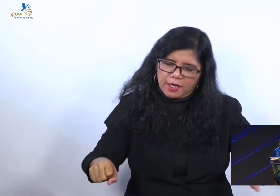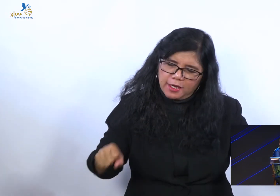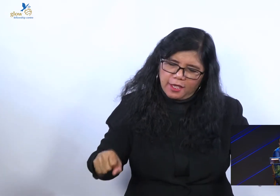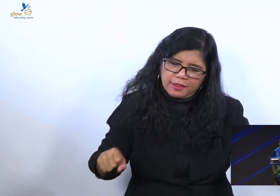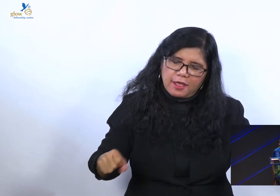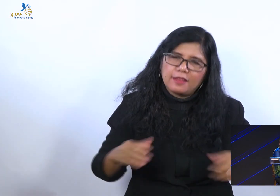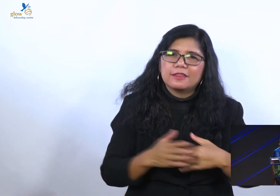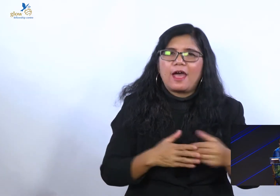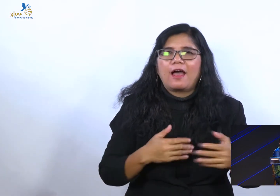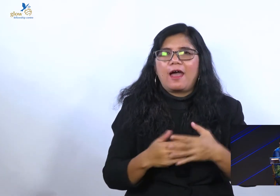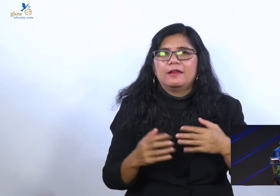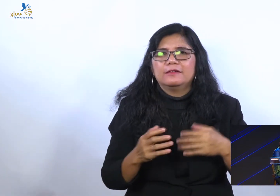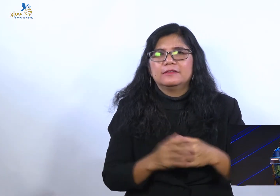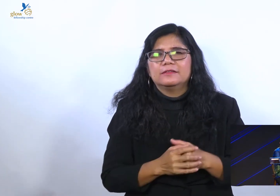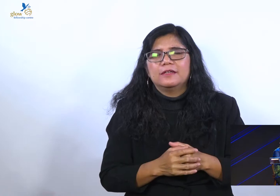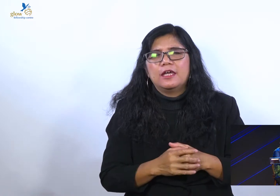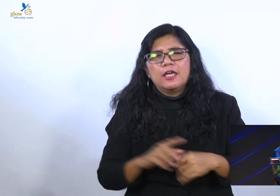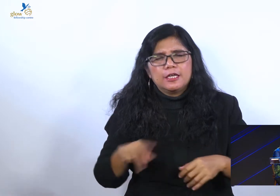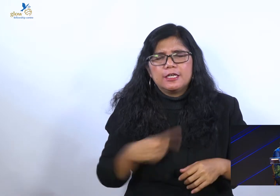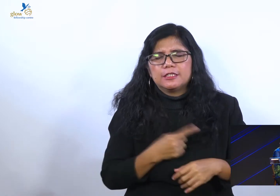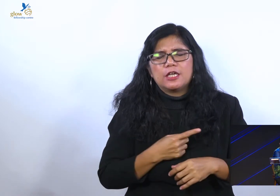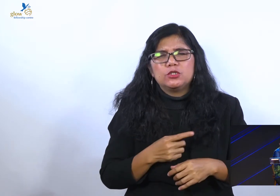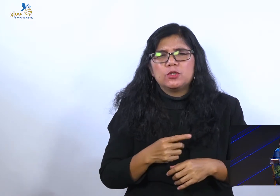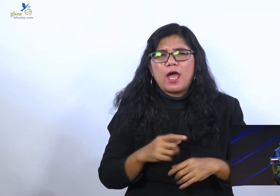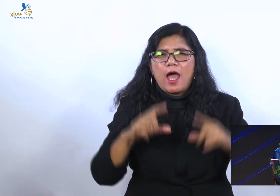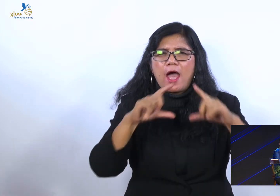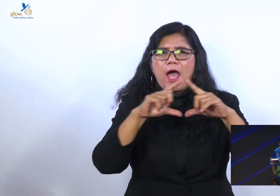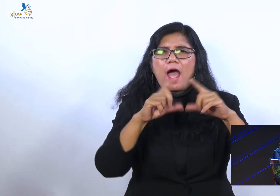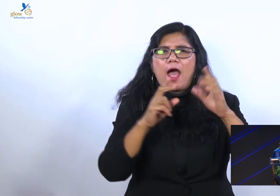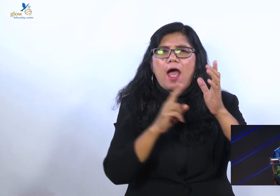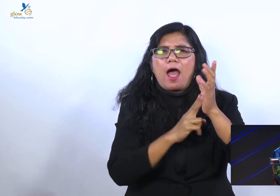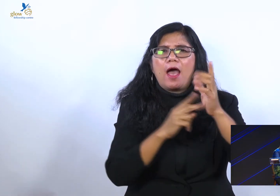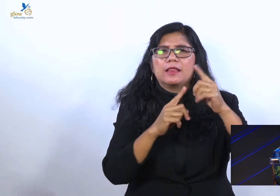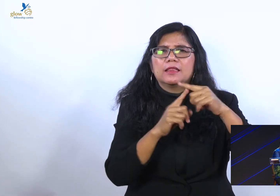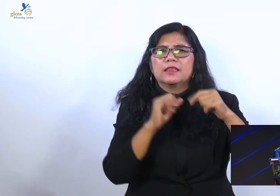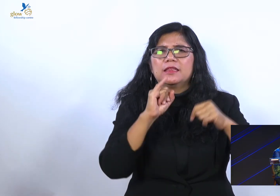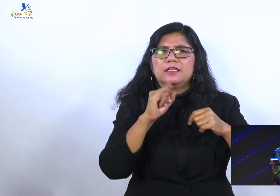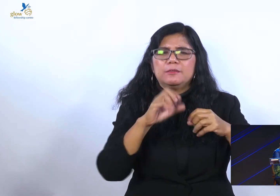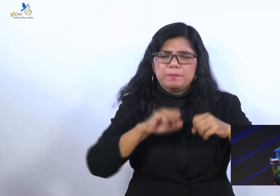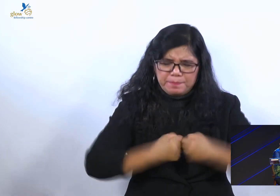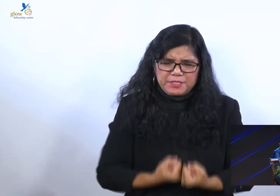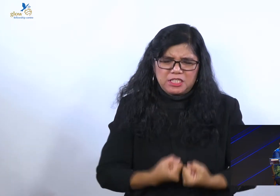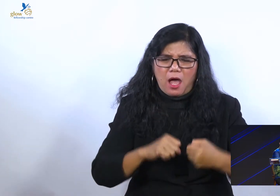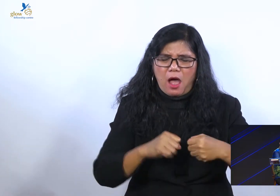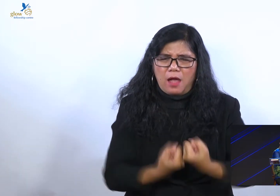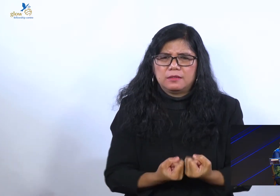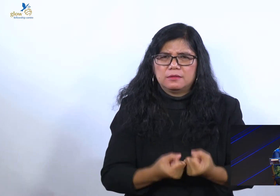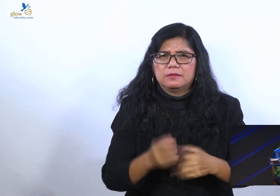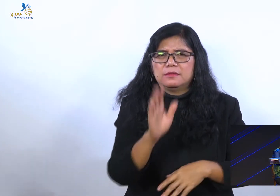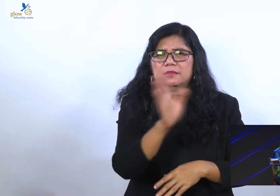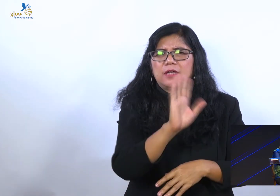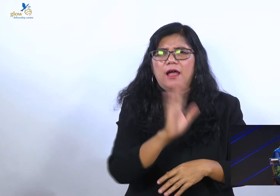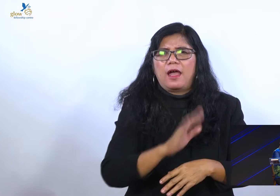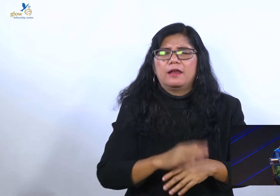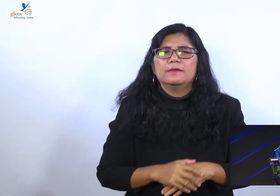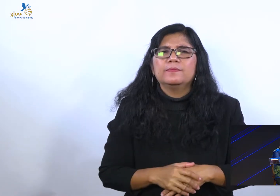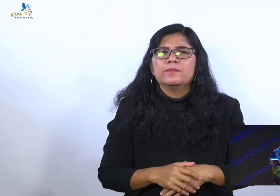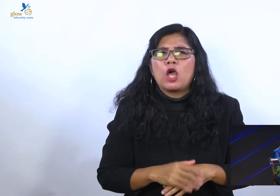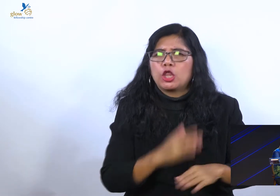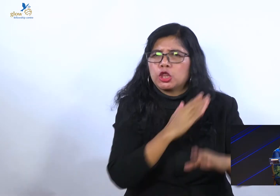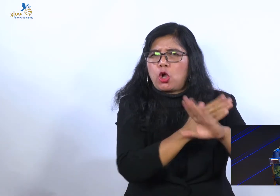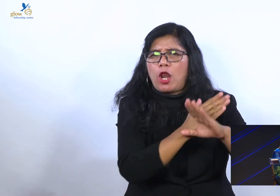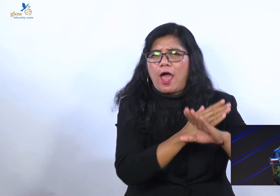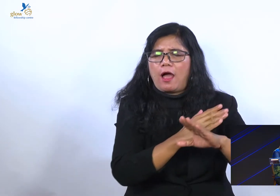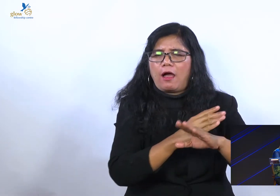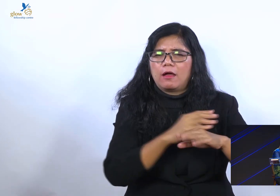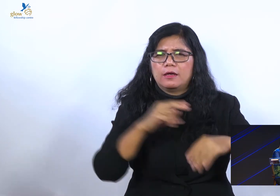dalam Tuhan. Kita juga anti sama-sama. Perpecahan. Kita juga anti sama-sama. Dengan nabi-nabi